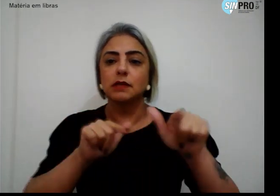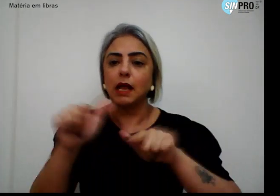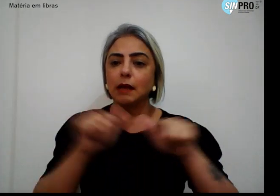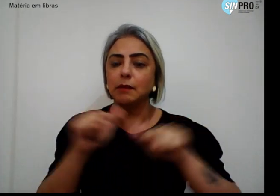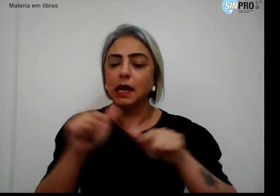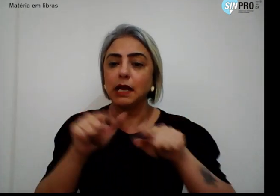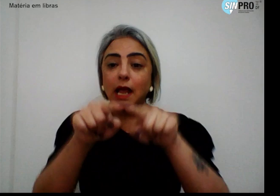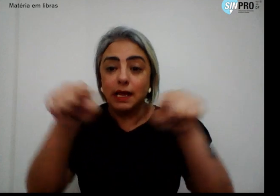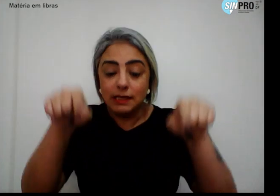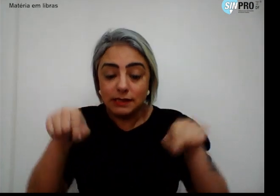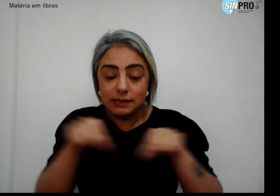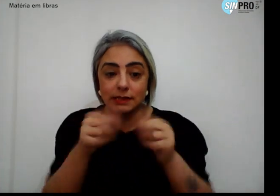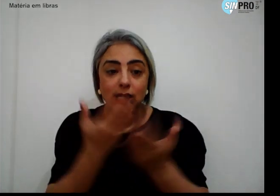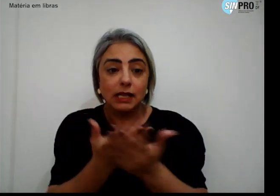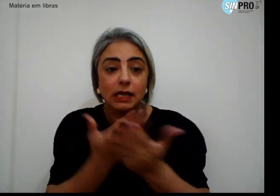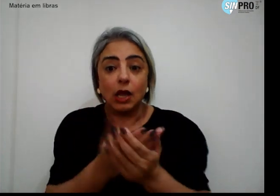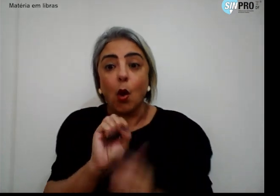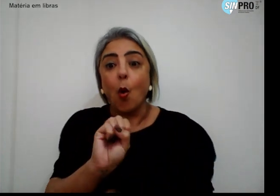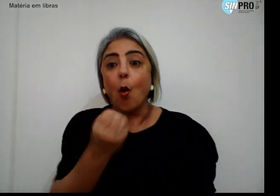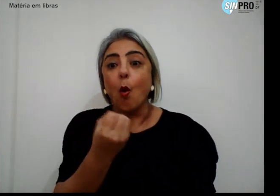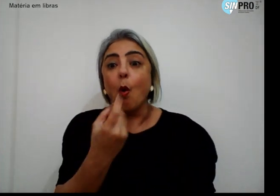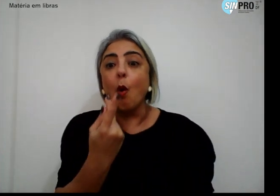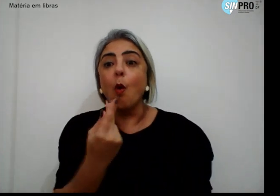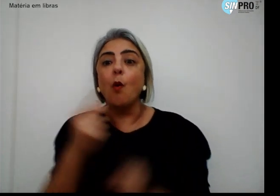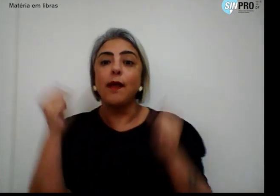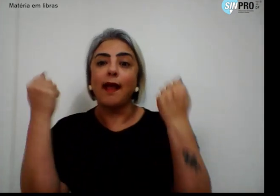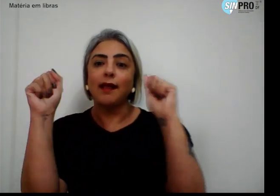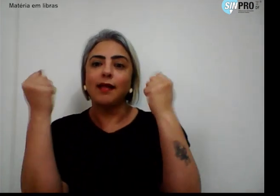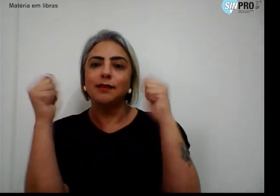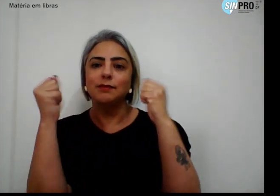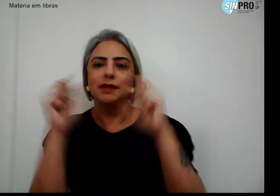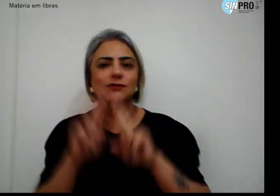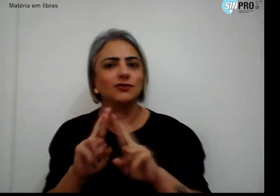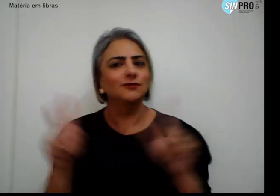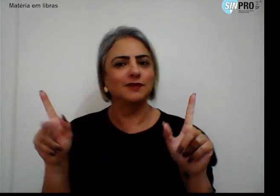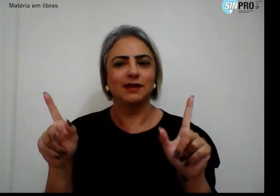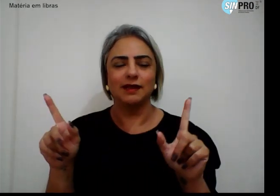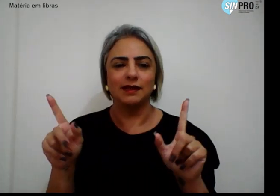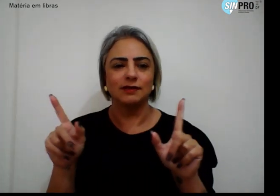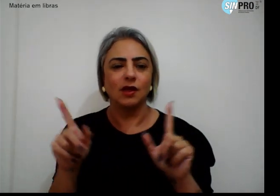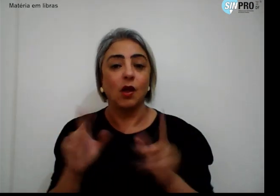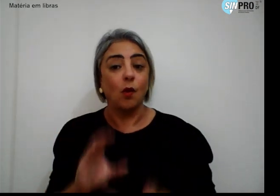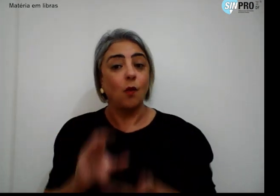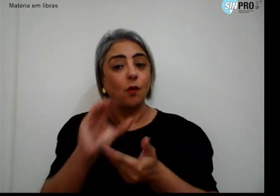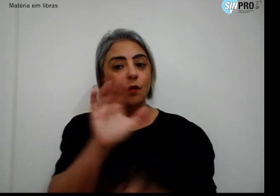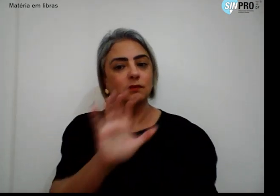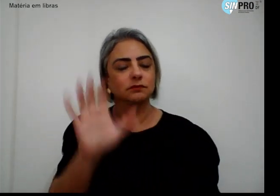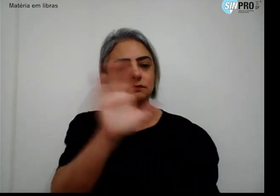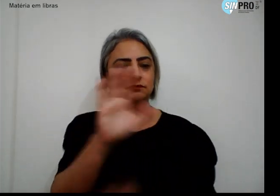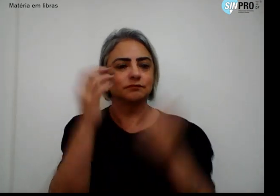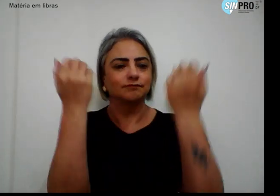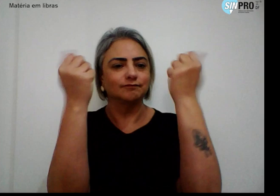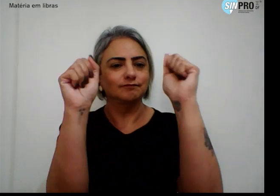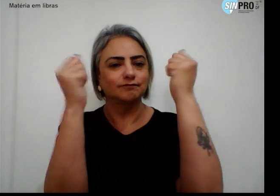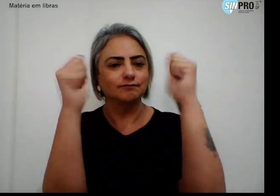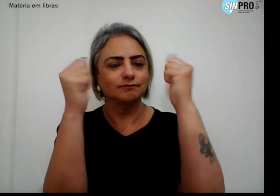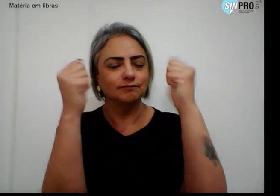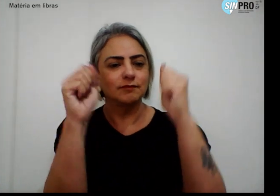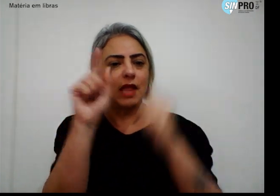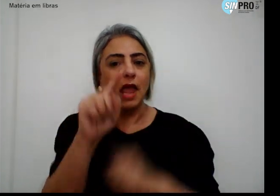sala de aula ou em academias de ginástica. O Conselho Regional de Educação Física é o único